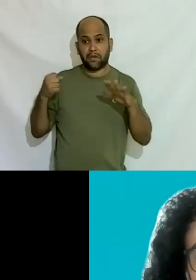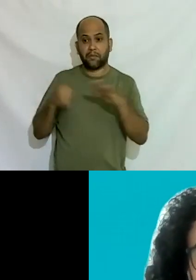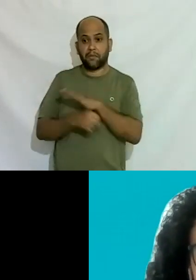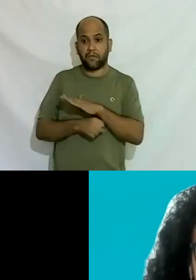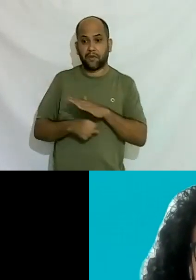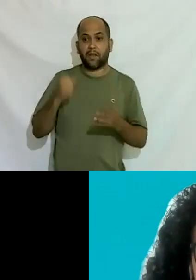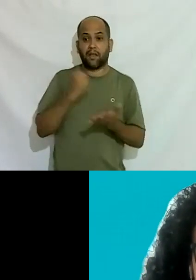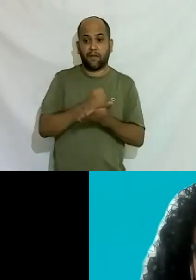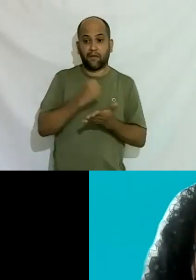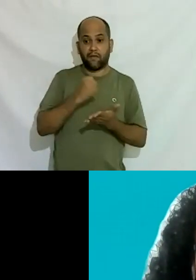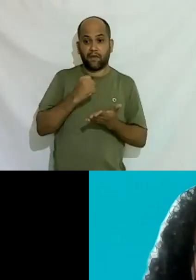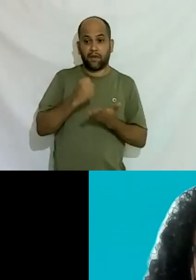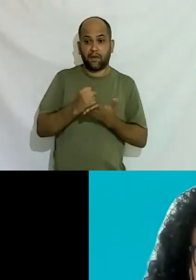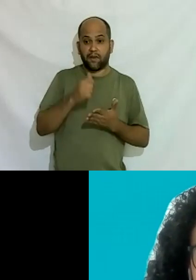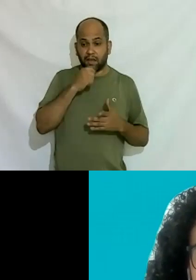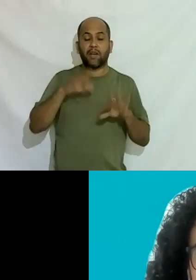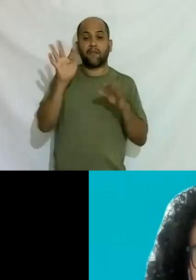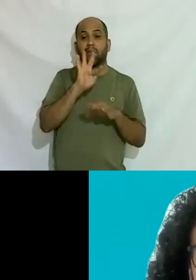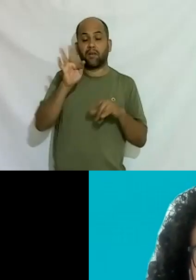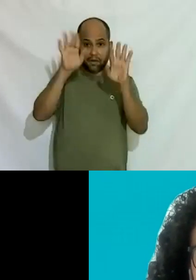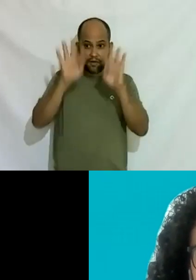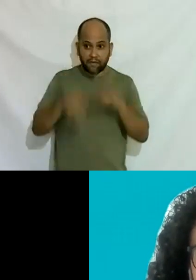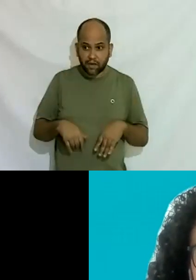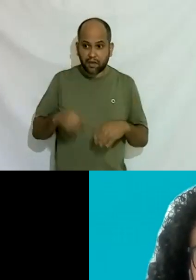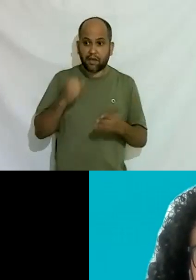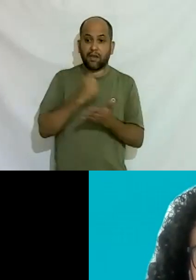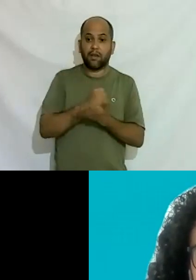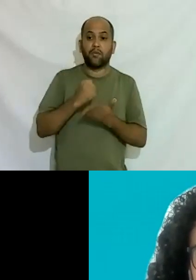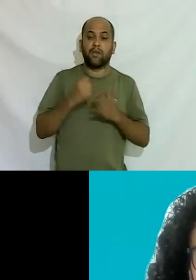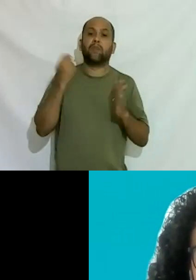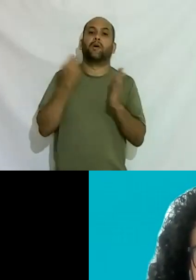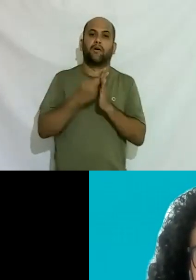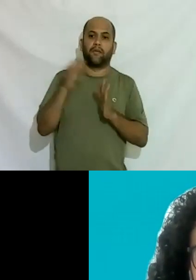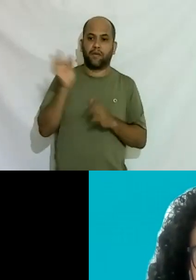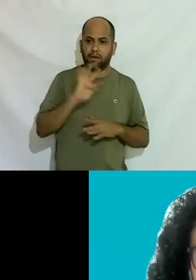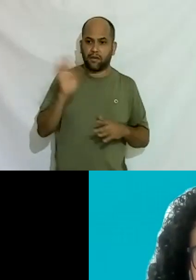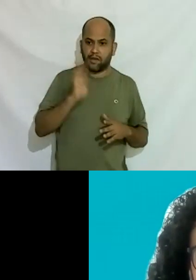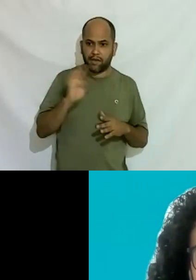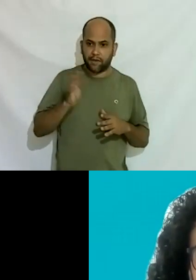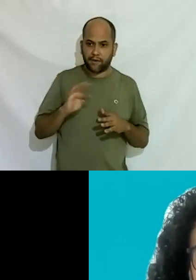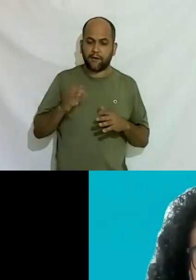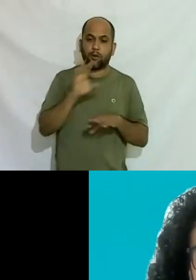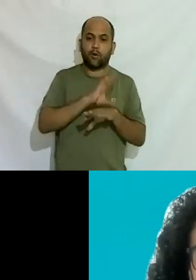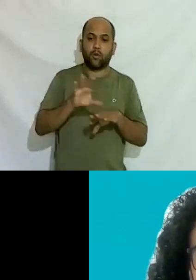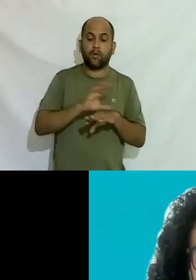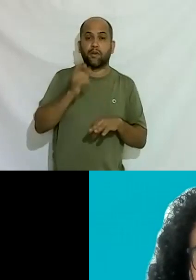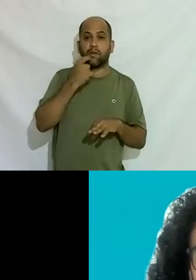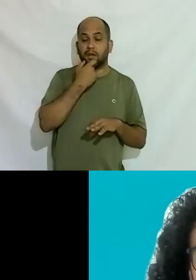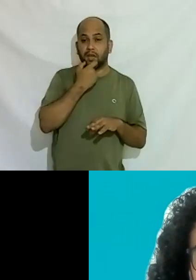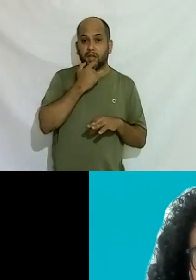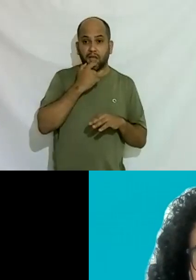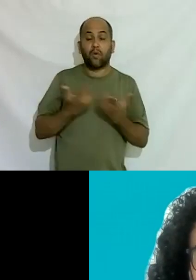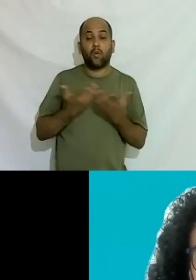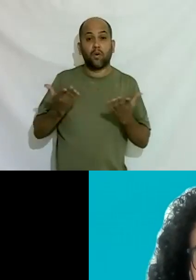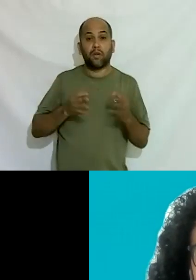efetivada mas terminou a faculdade a empresa pagou a faculdade terminou a faculdade concurso de inglês acabou hoje faz plano de